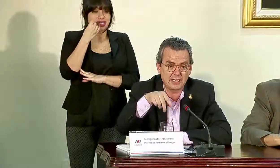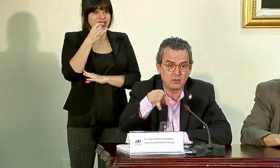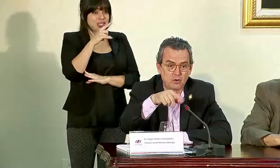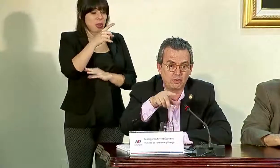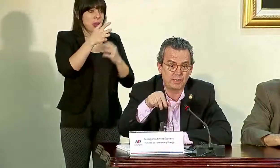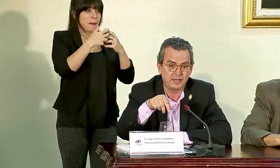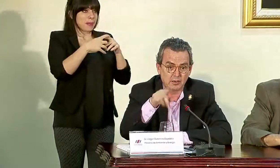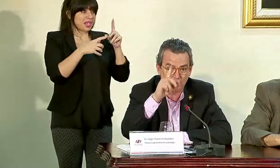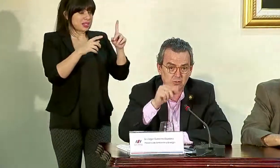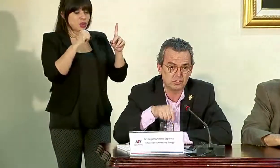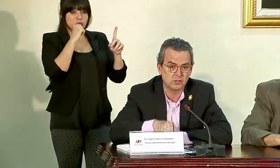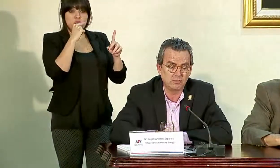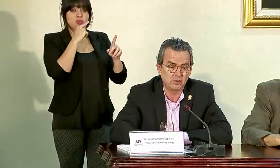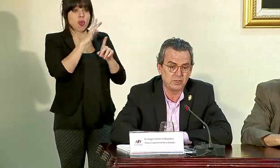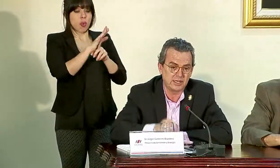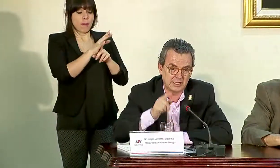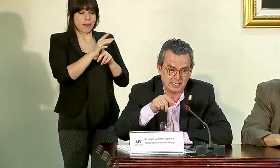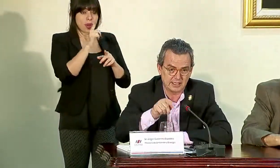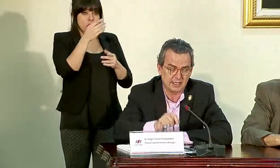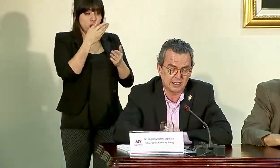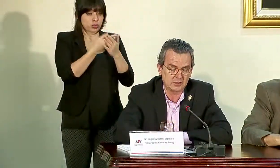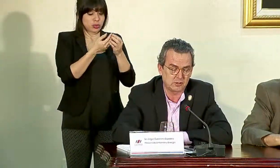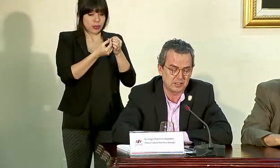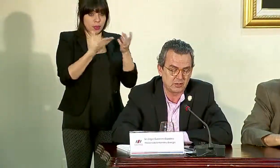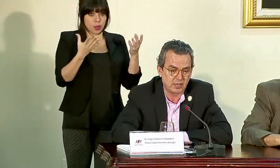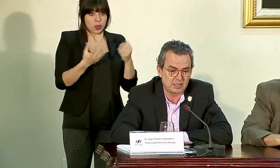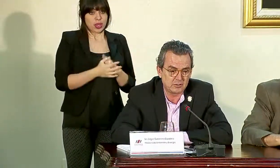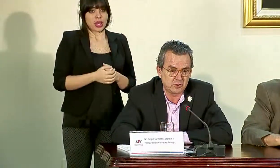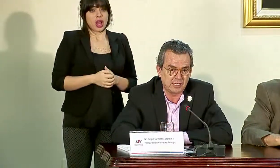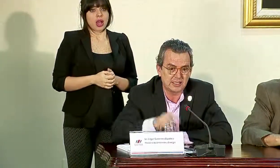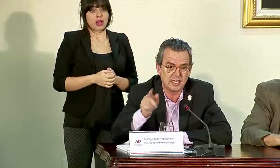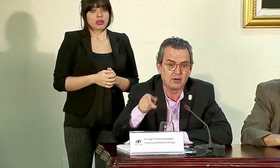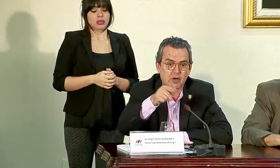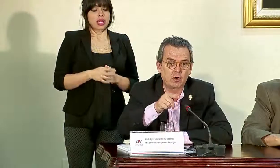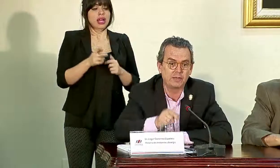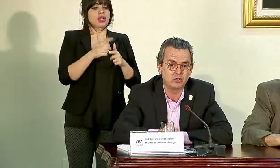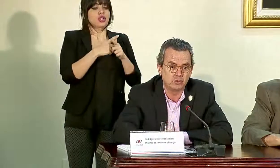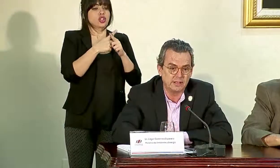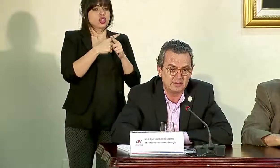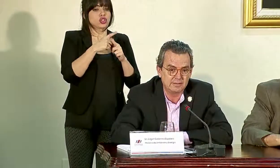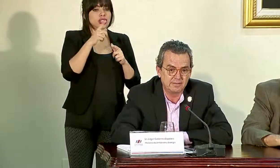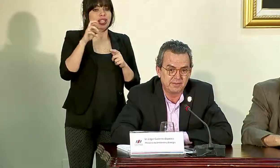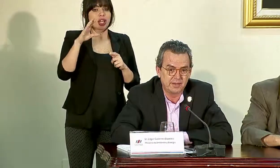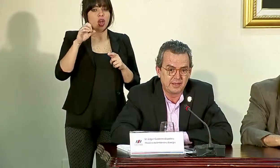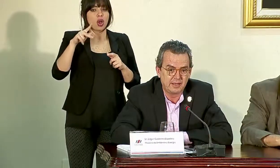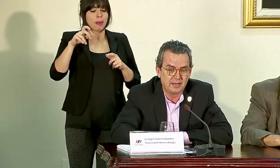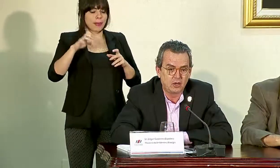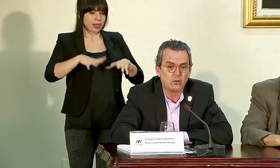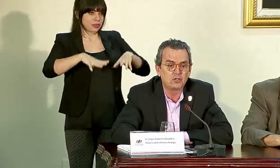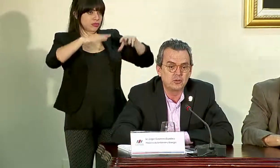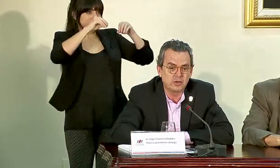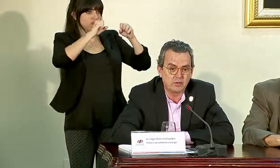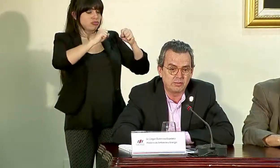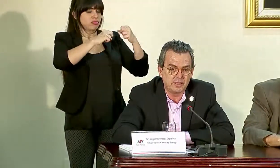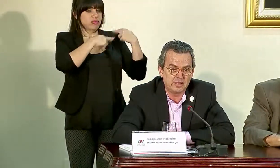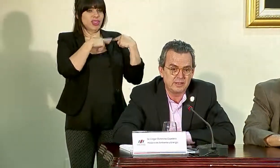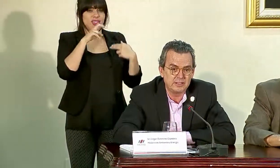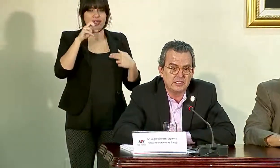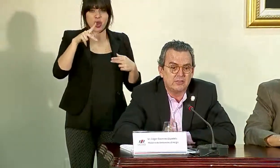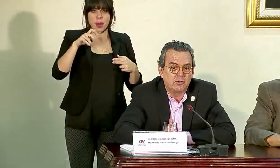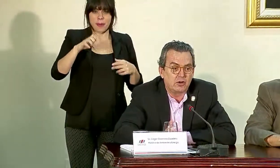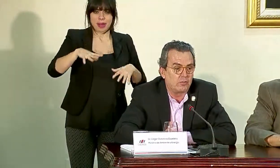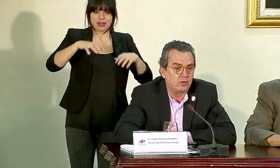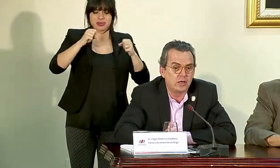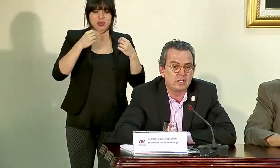Si empresa que no cumpla en una concesión pública, en caso particular de distribución de gas, Recope asume. ¿Cómo asume Recope?